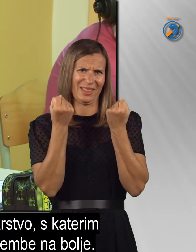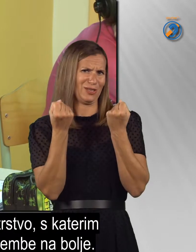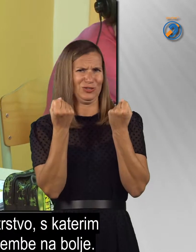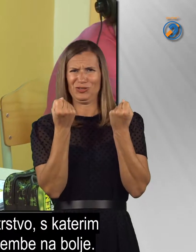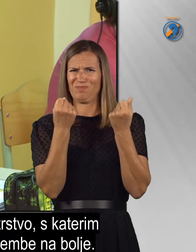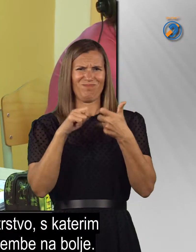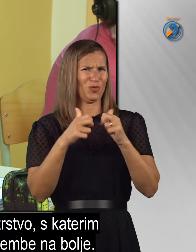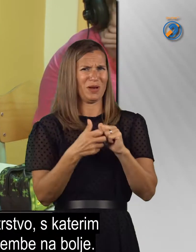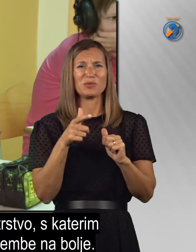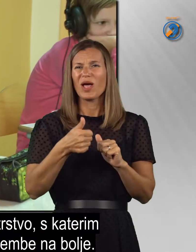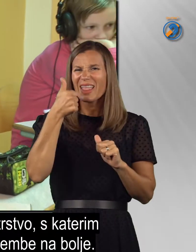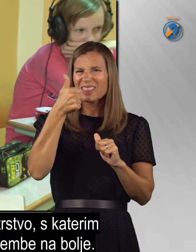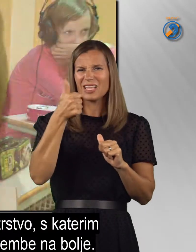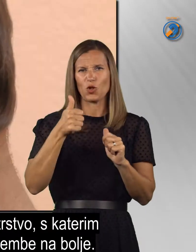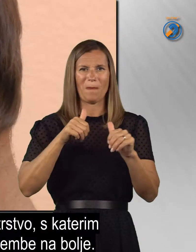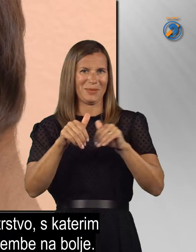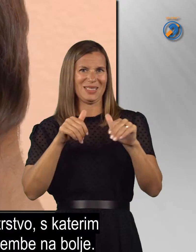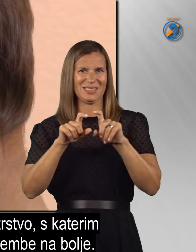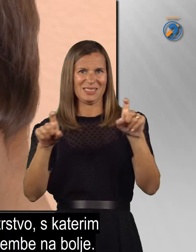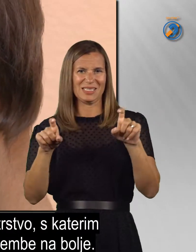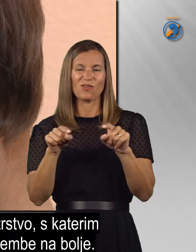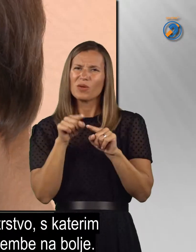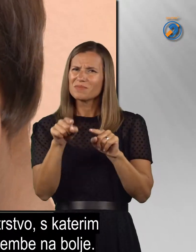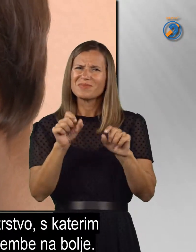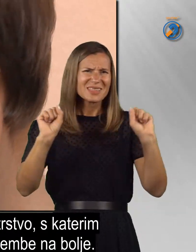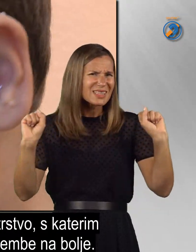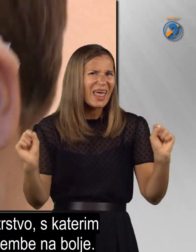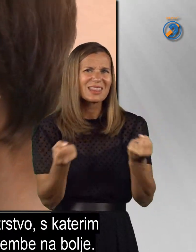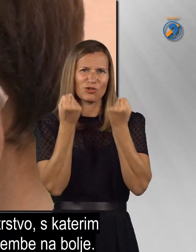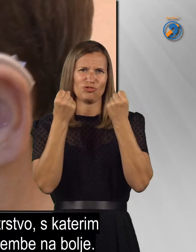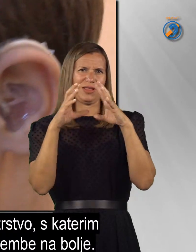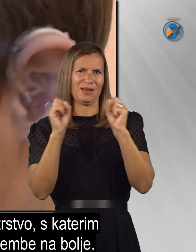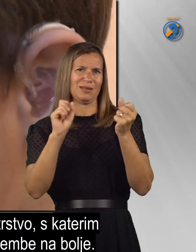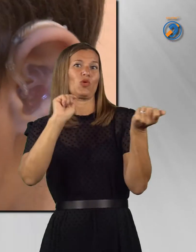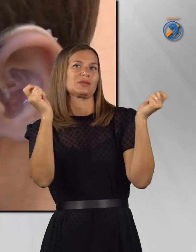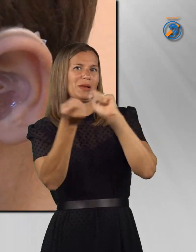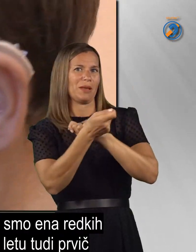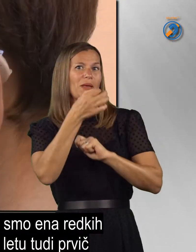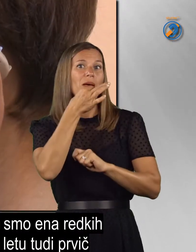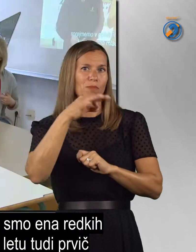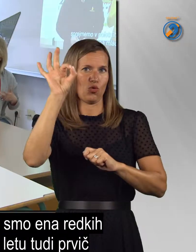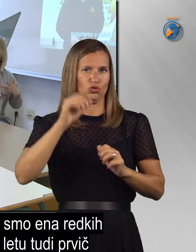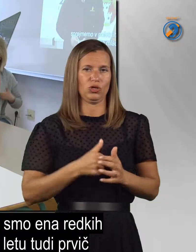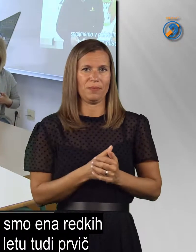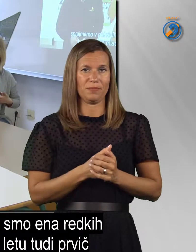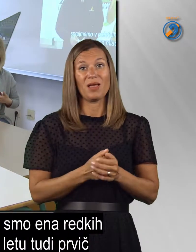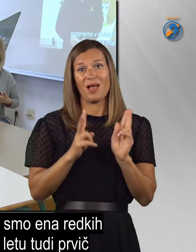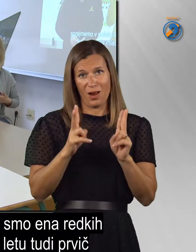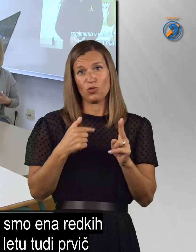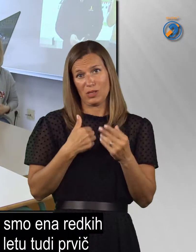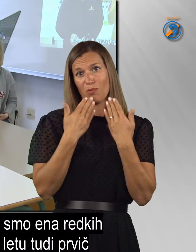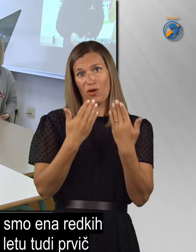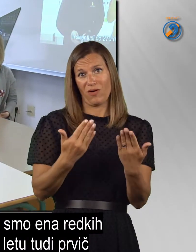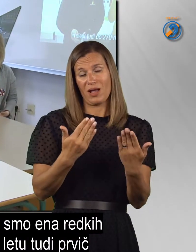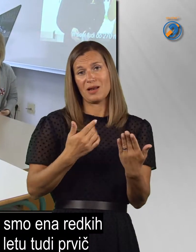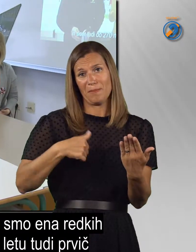oreh. To je edino ministerstvo, s katerim najtežje naredimo neke spremembe na bolje. Lahko se pohvalimo, da smo ena